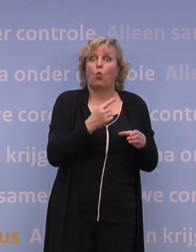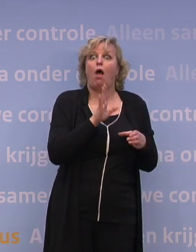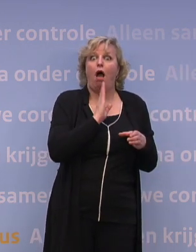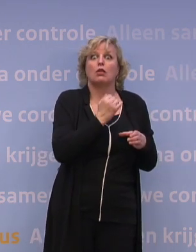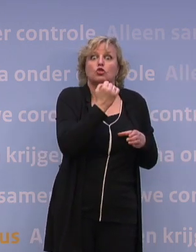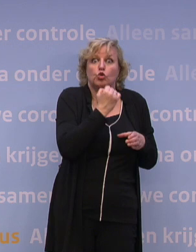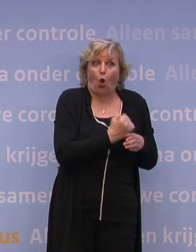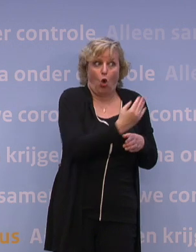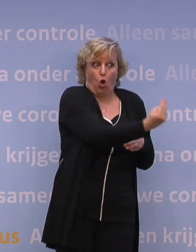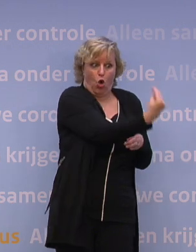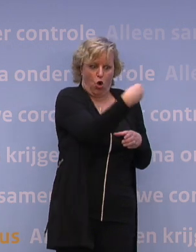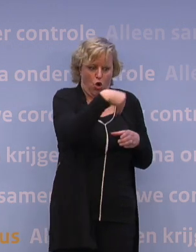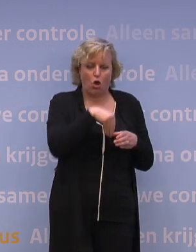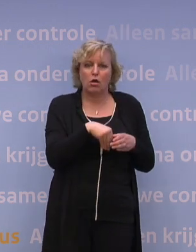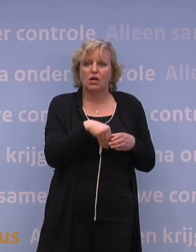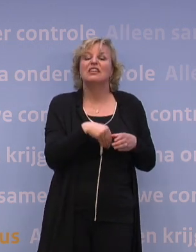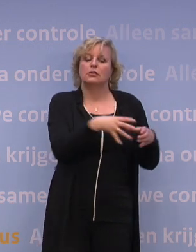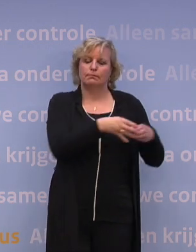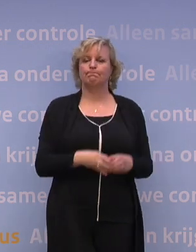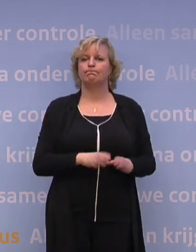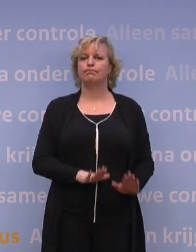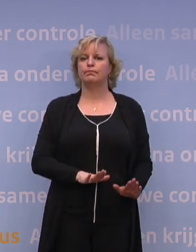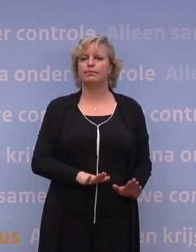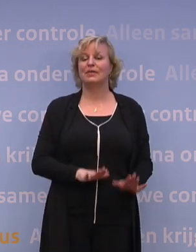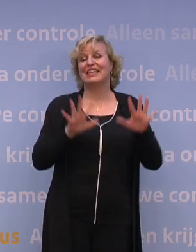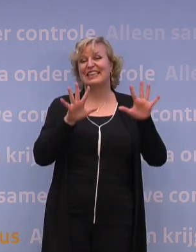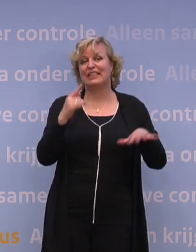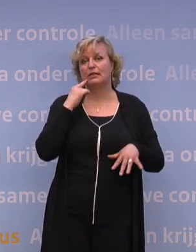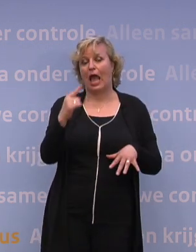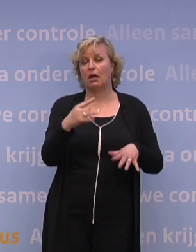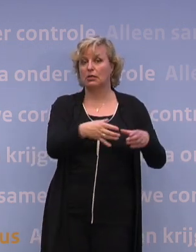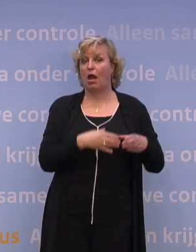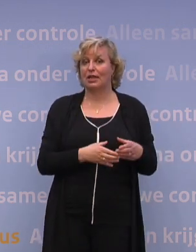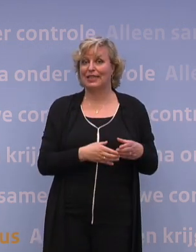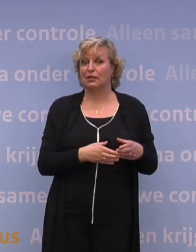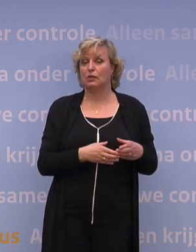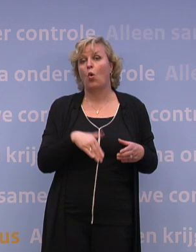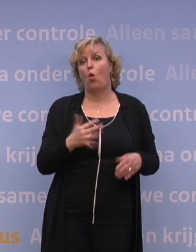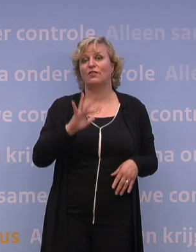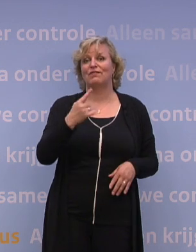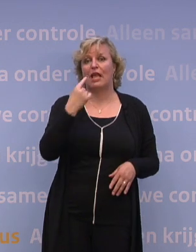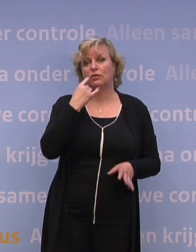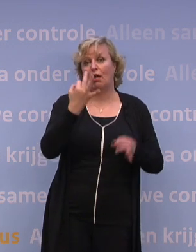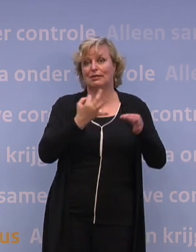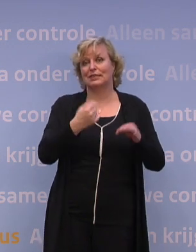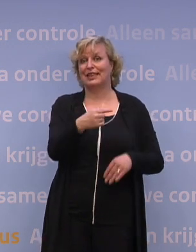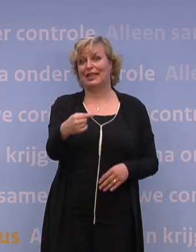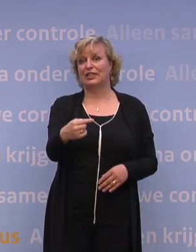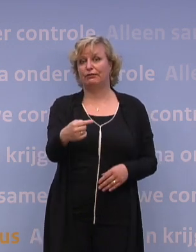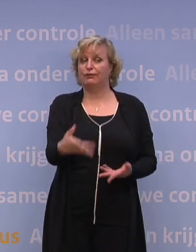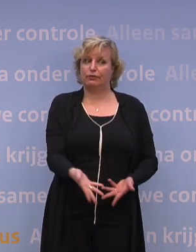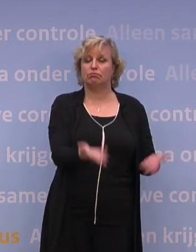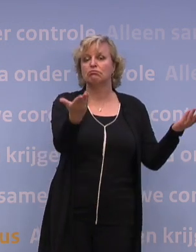Daar is de quarantaineplicht voor. Want je moet namelijk gewoon tien dagen in quarantaine, tenzij je op de vijfde dag negatief testen. En